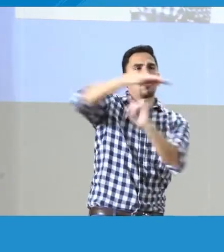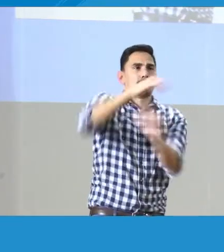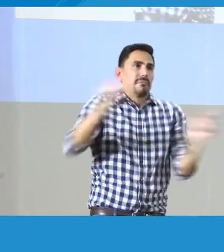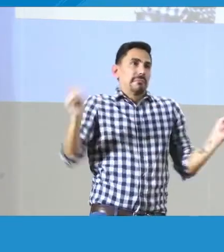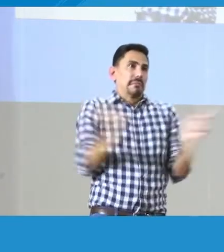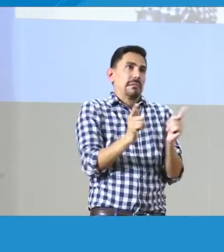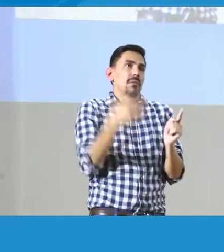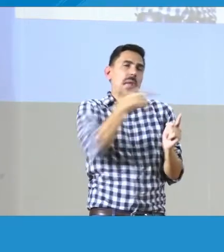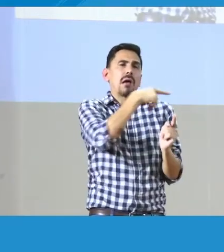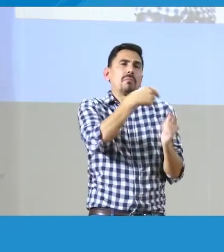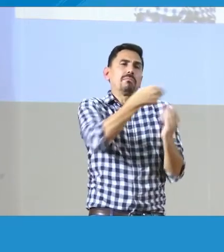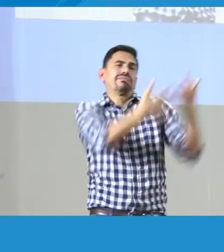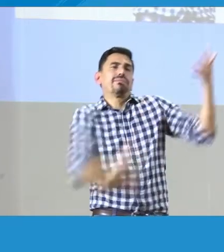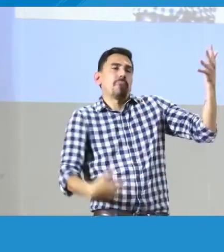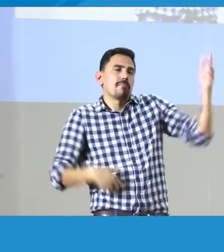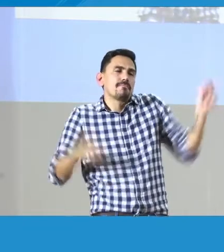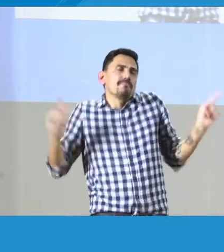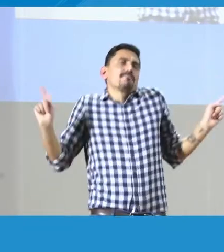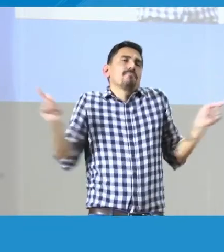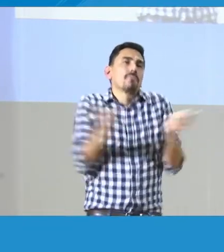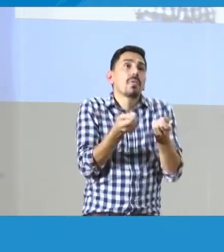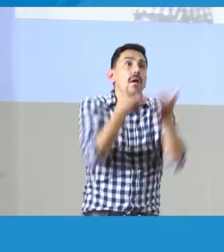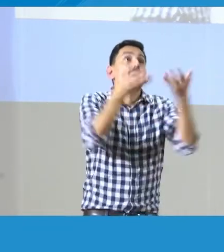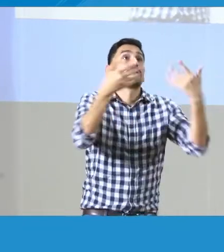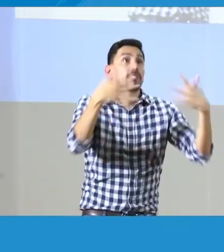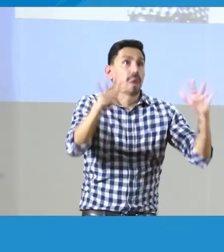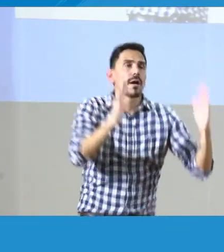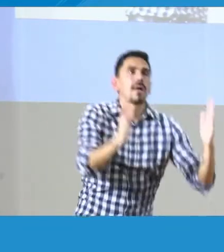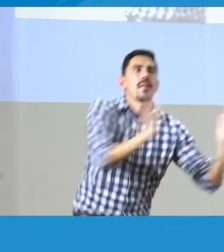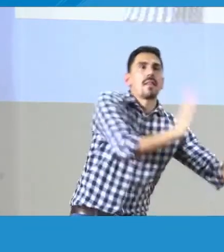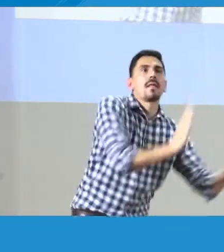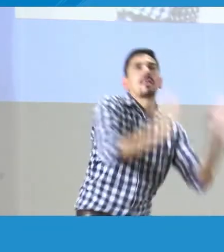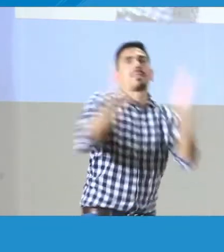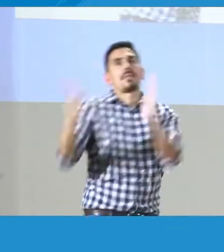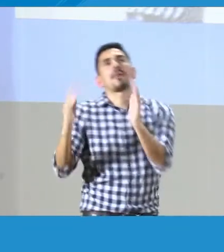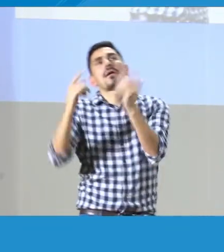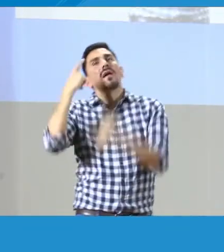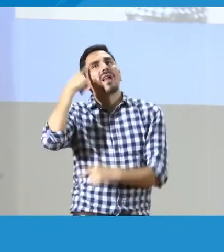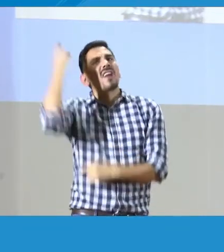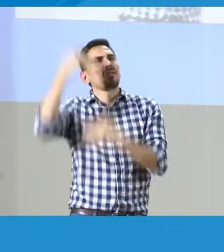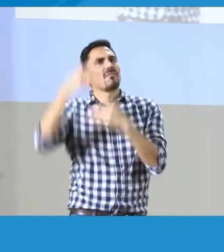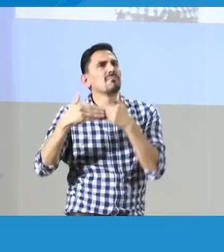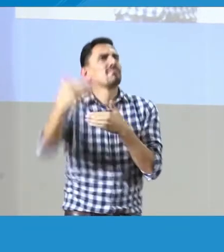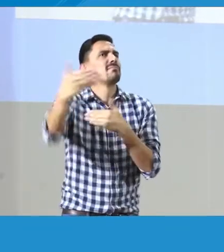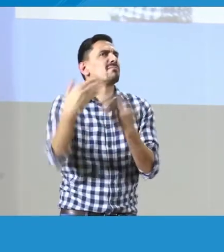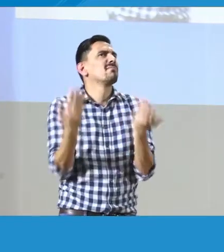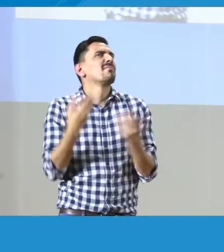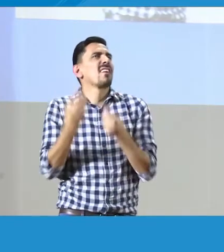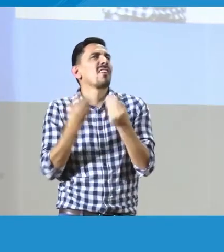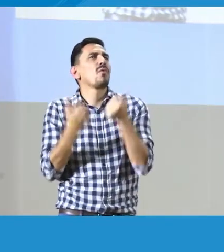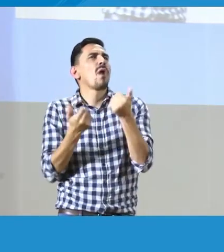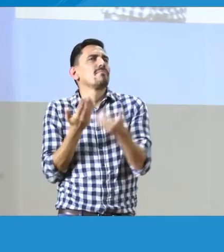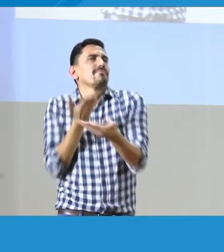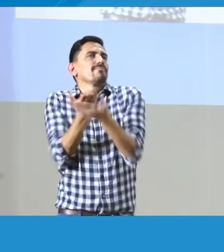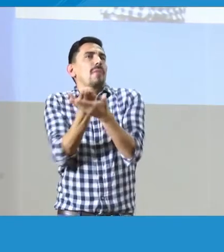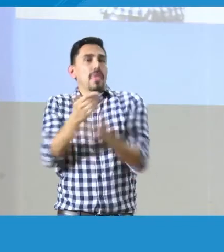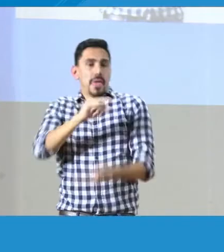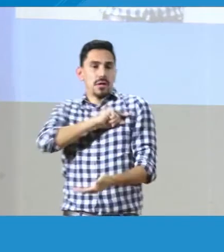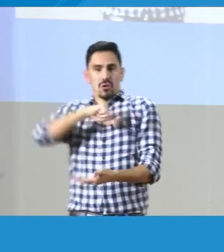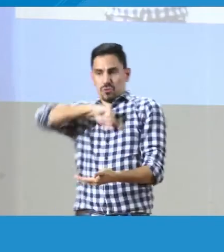algunos no, yo voy a dar un contexto muy corto sobre él para que ustedes puedan entenderlo y ya después entraremos a hablar de